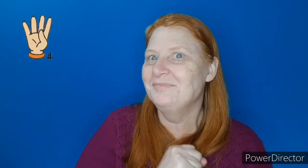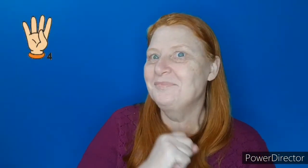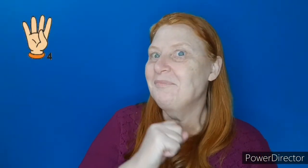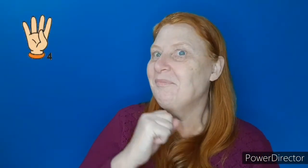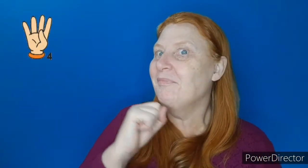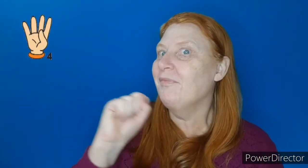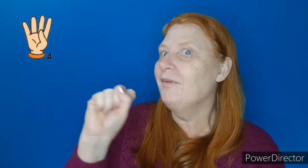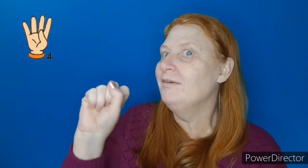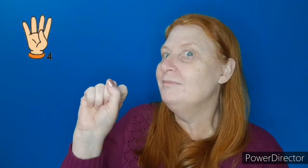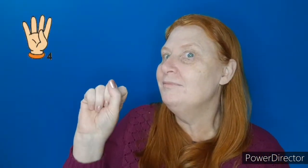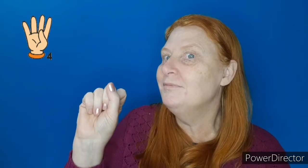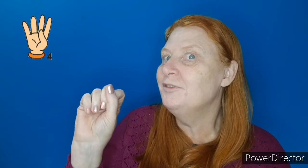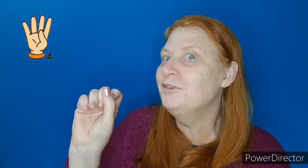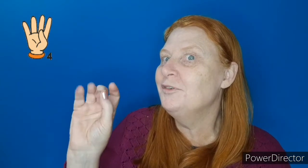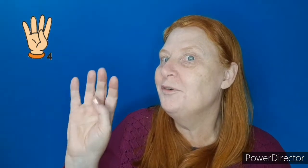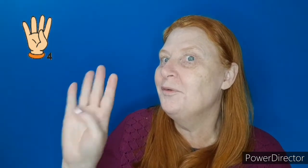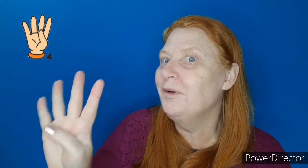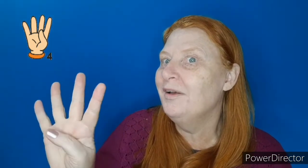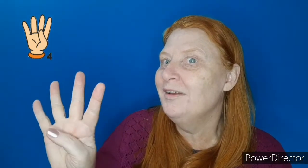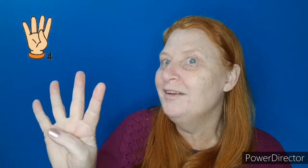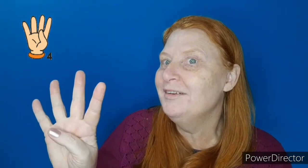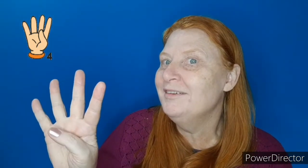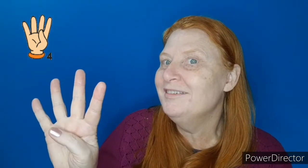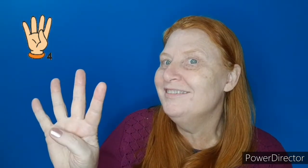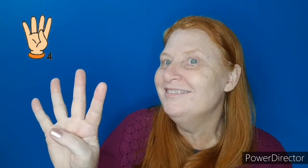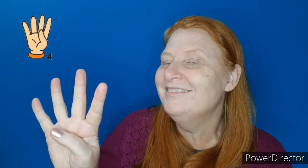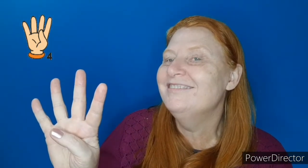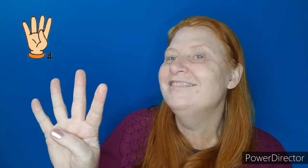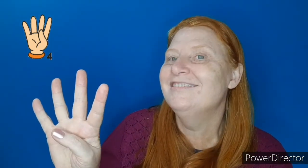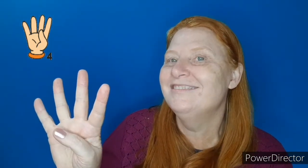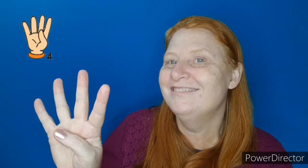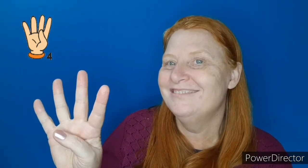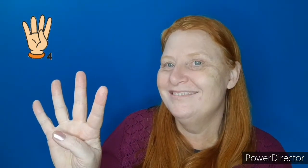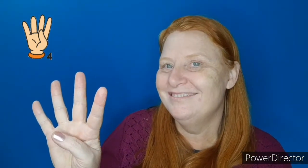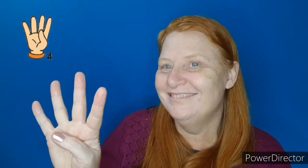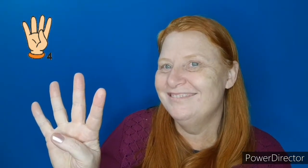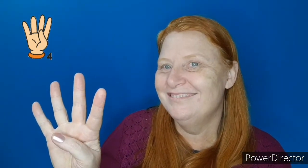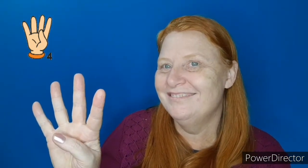O número 4. É assim que se apresenta.